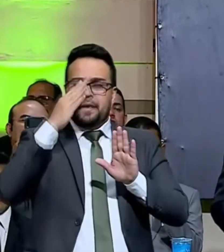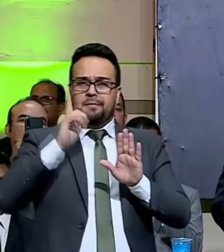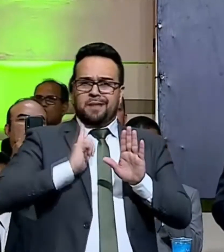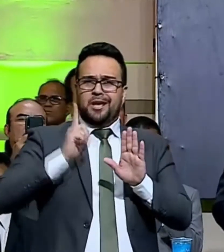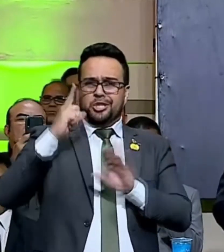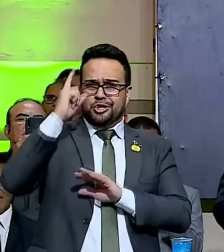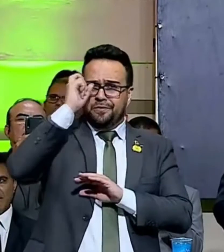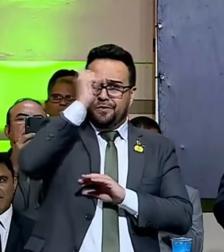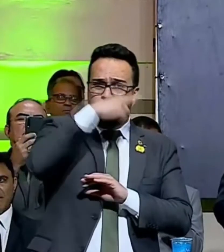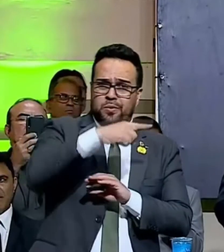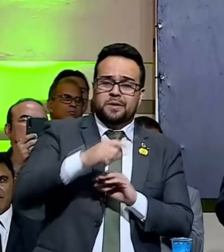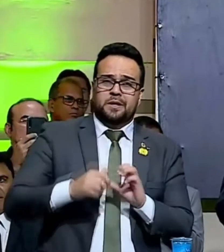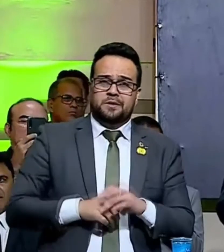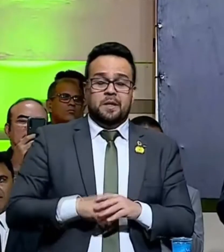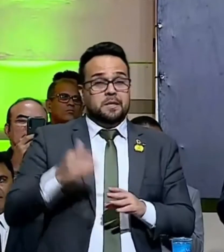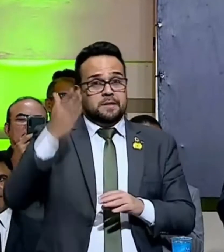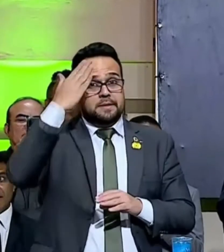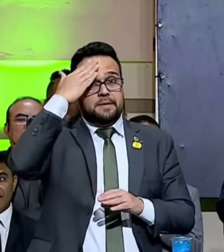dificuldades.